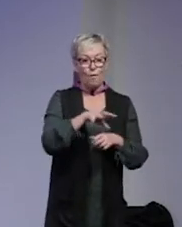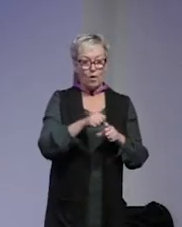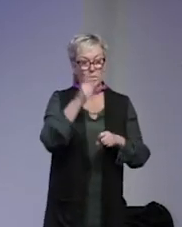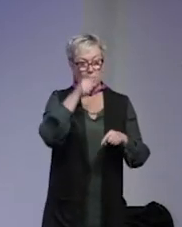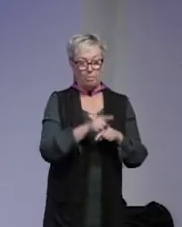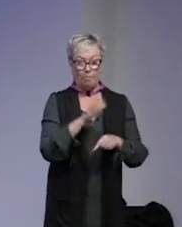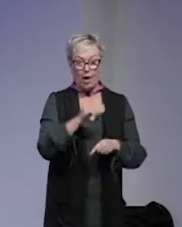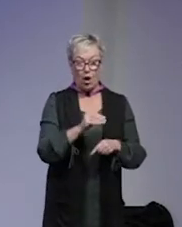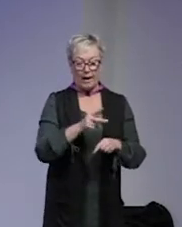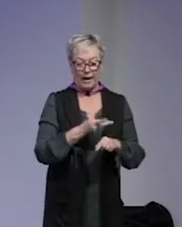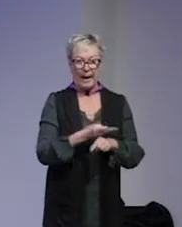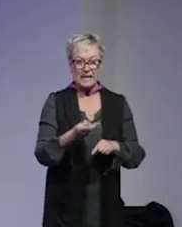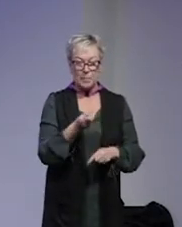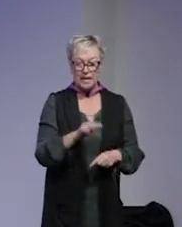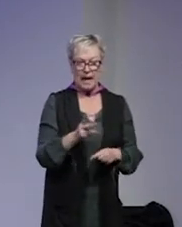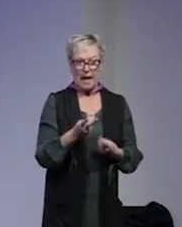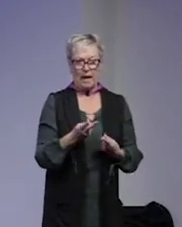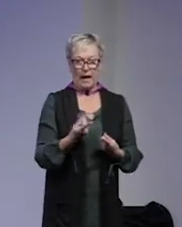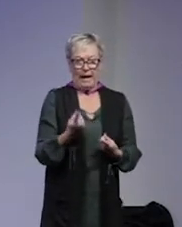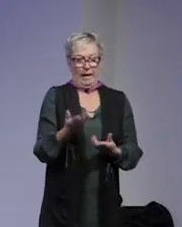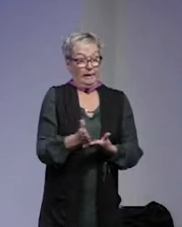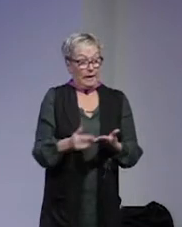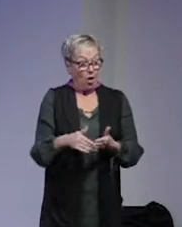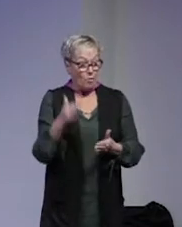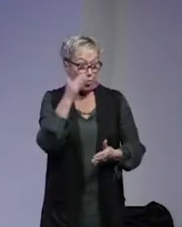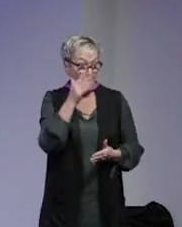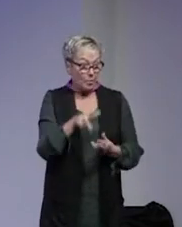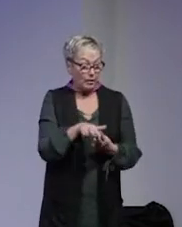extremism eller är det de facto en del av problemet?